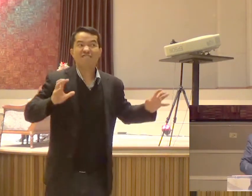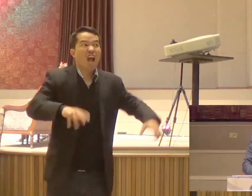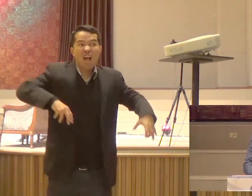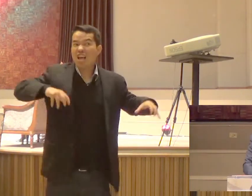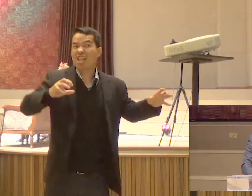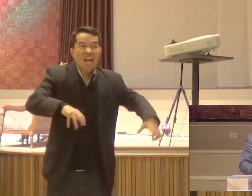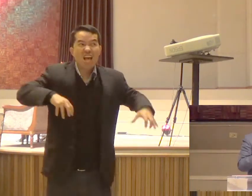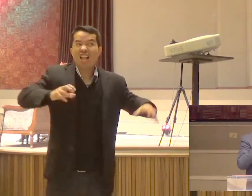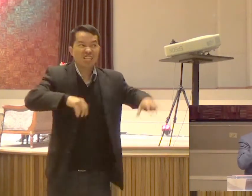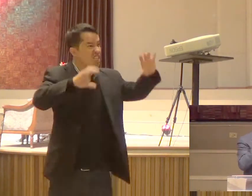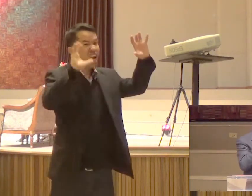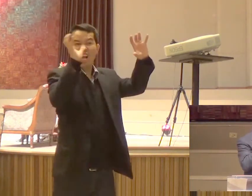Lobos devoradores